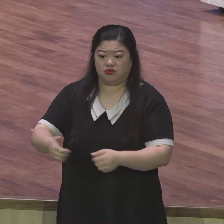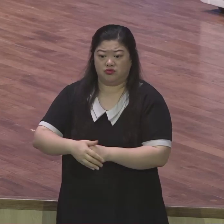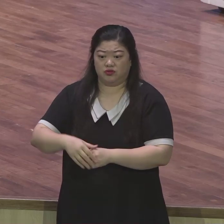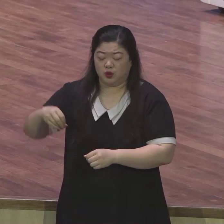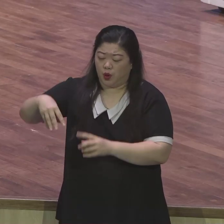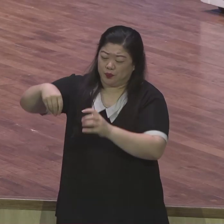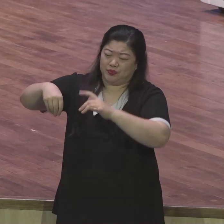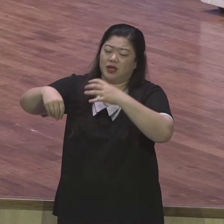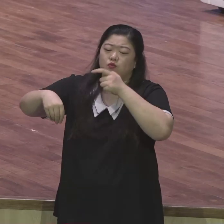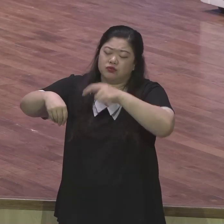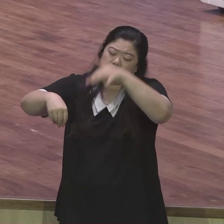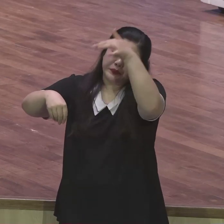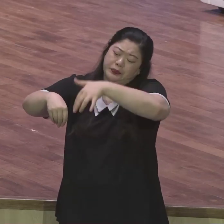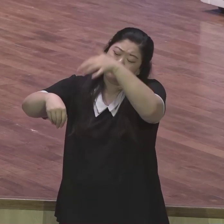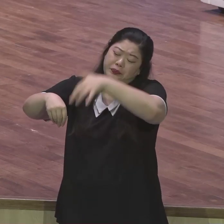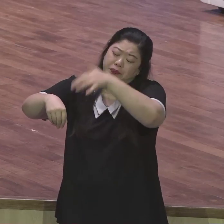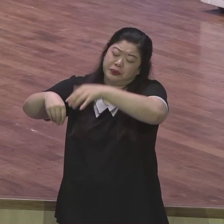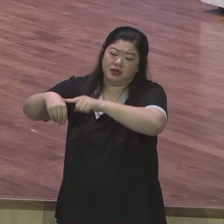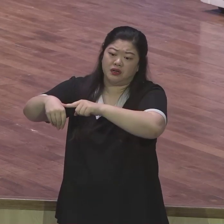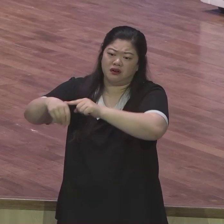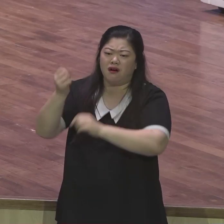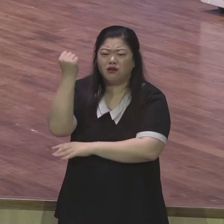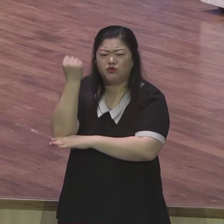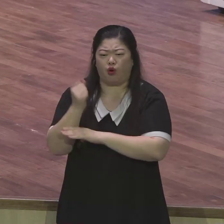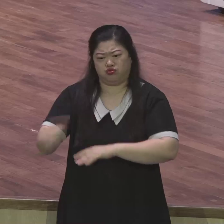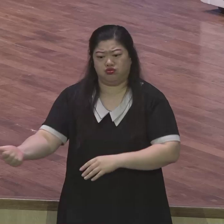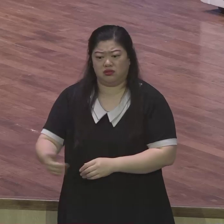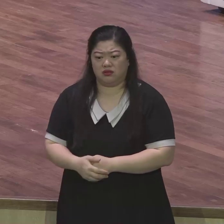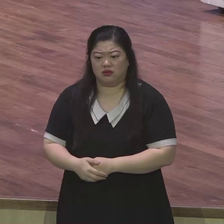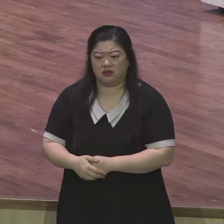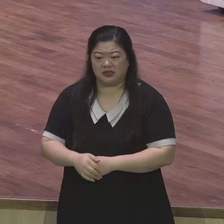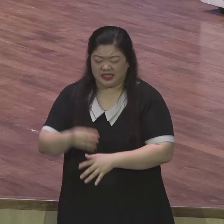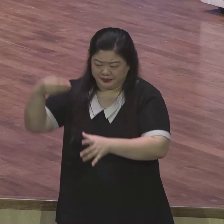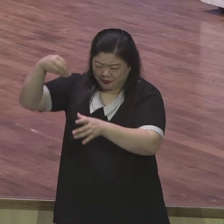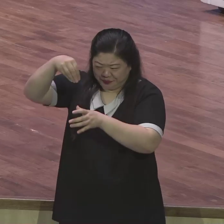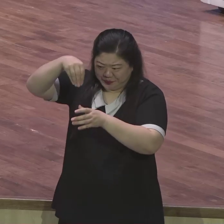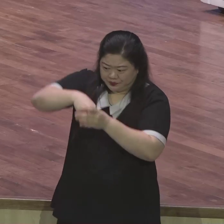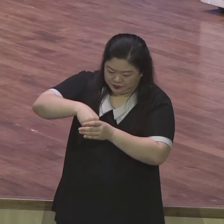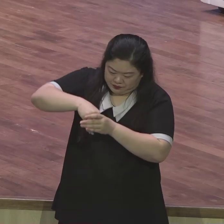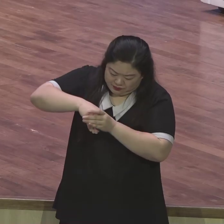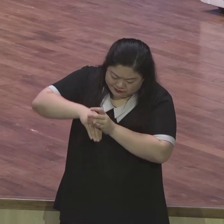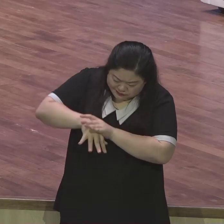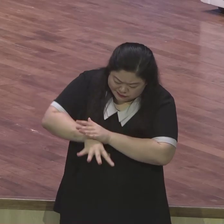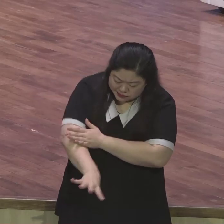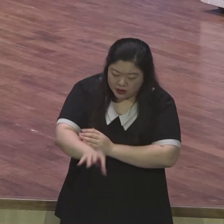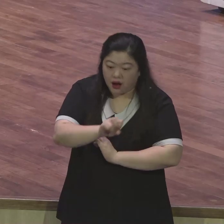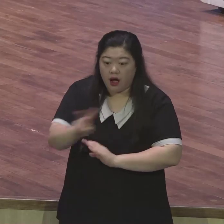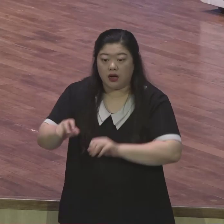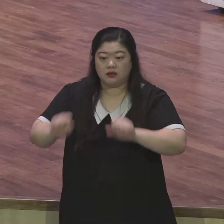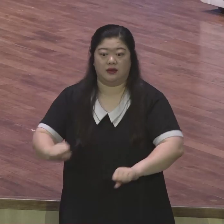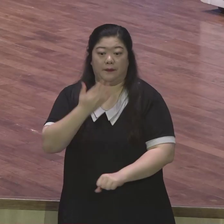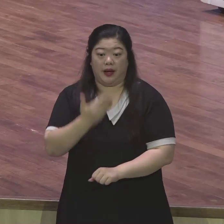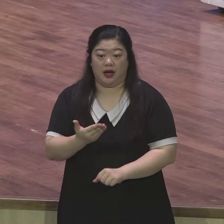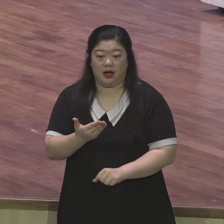날개가 꺾인 독수리는 절대 스스로 고칠 수가 없습니다 하나님 떠난 인간은 스스로 절대 하나님 만날 수 없습니다